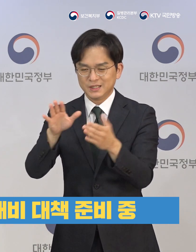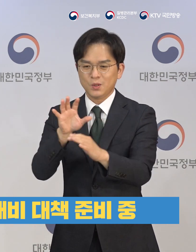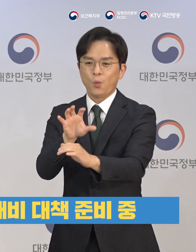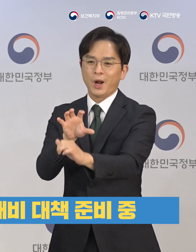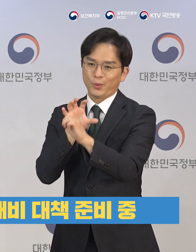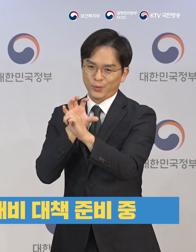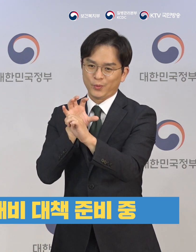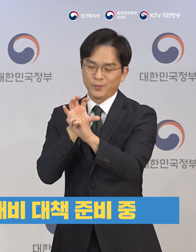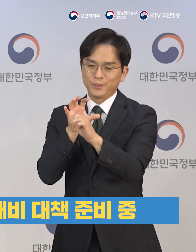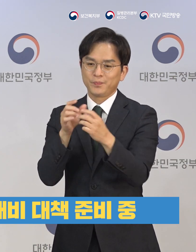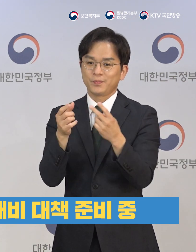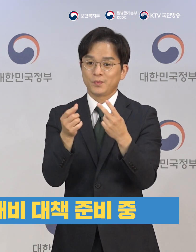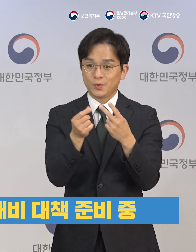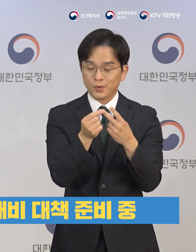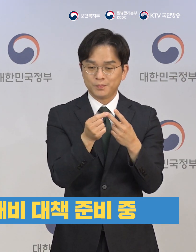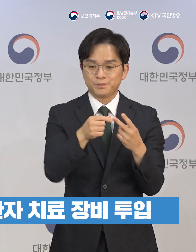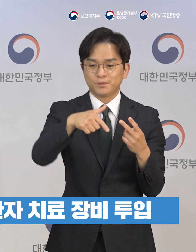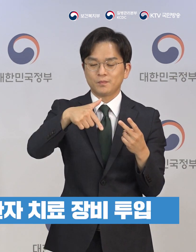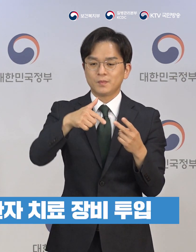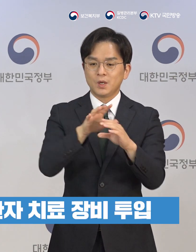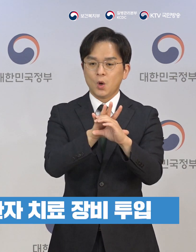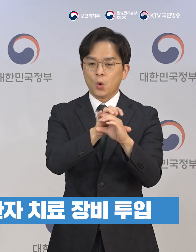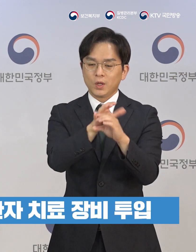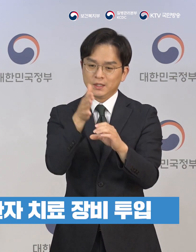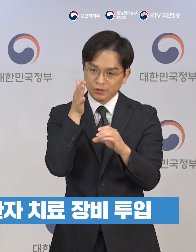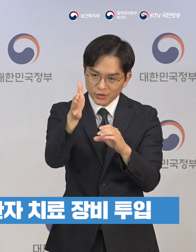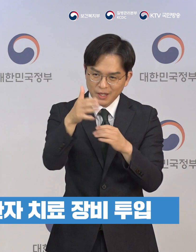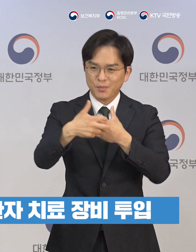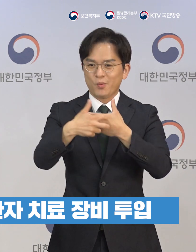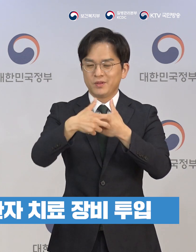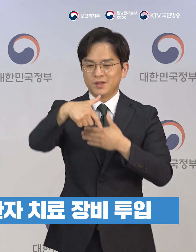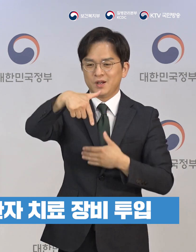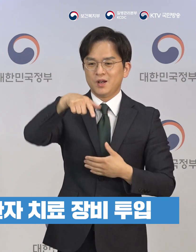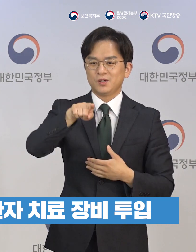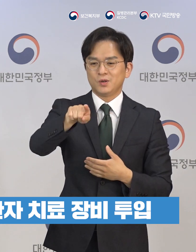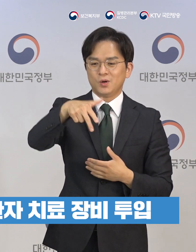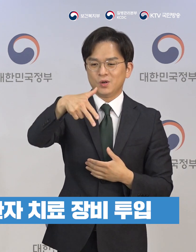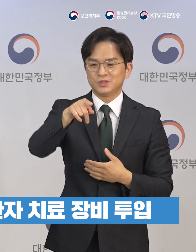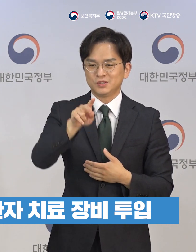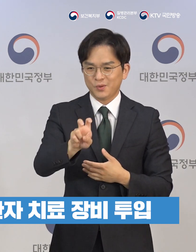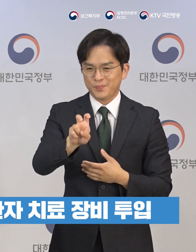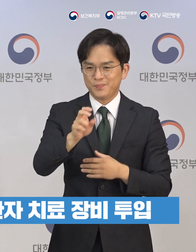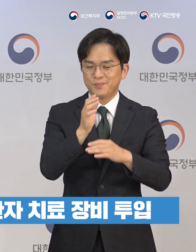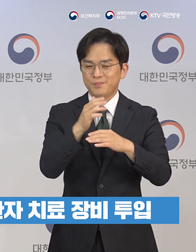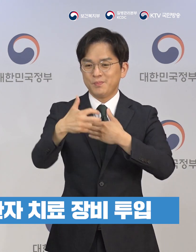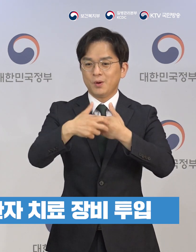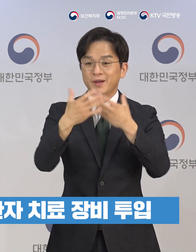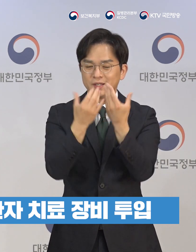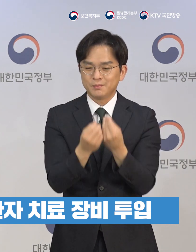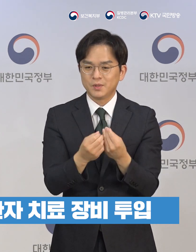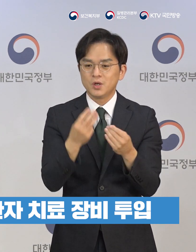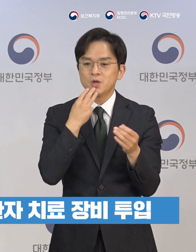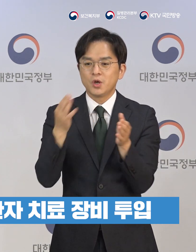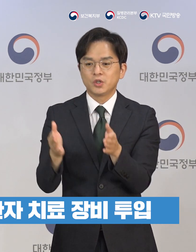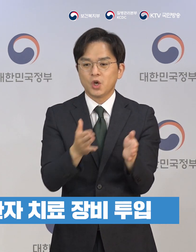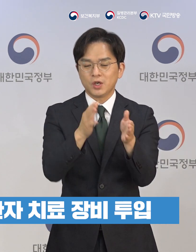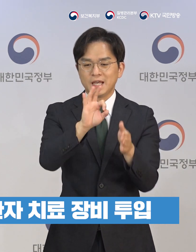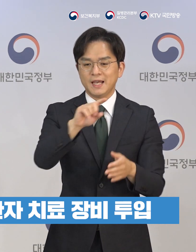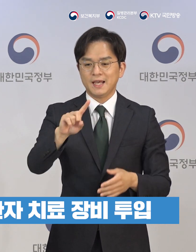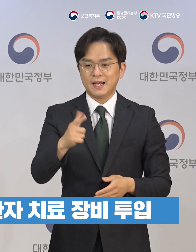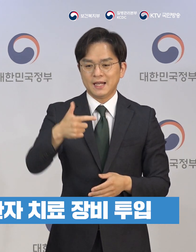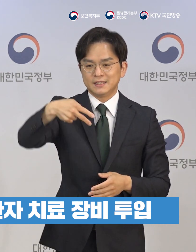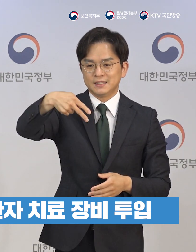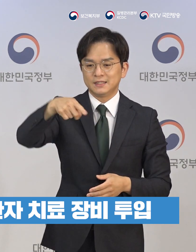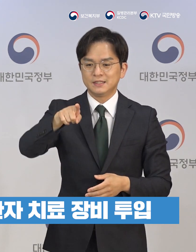중증환자 같은 경우에는 거점전담병원을 중심으로 해서 지금 경기도의